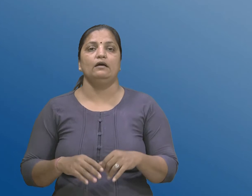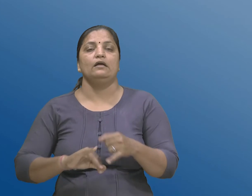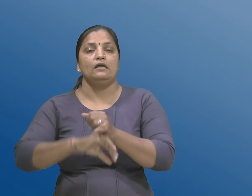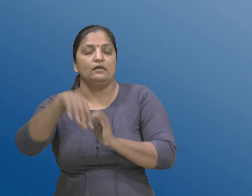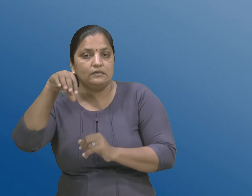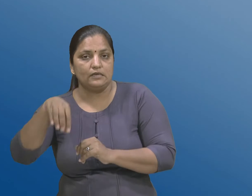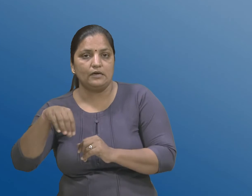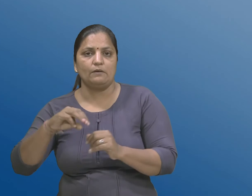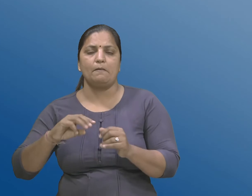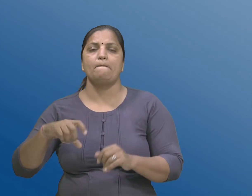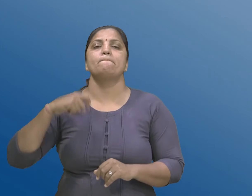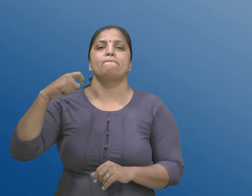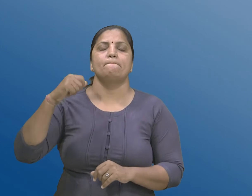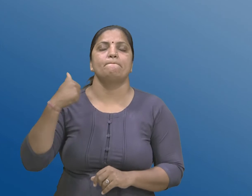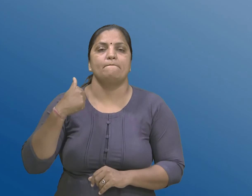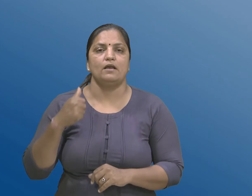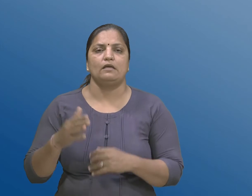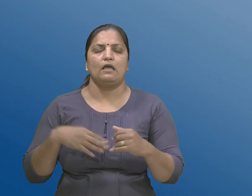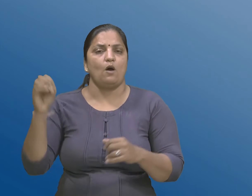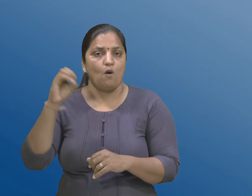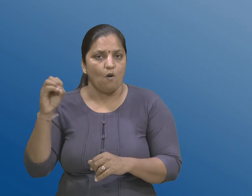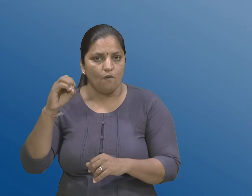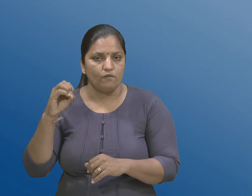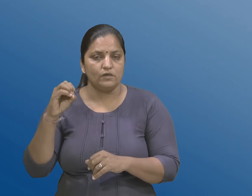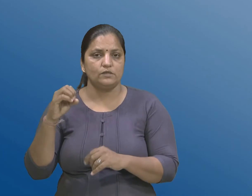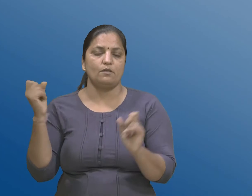कचरी नो कोई अधिकारी के कर्मचारी नी विरुद्मा रहशे नहीं